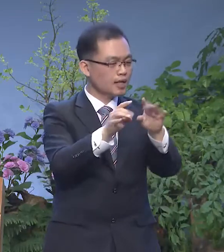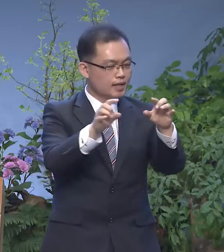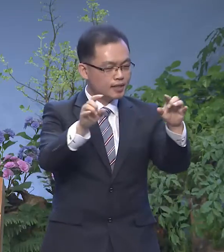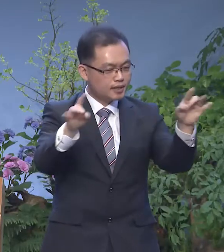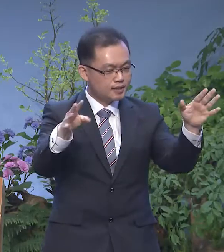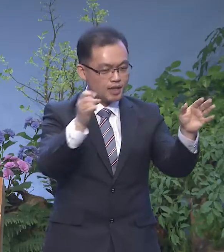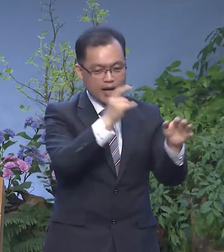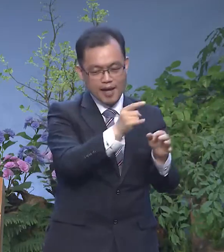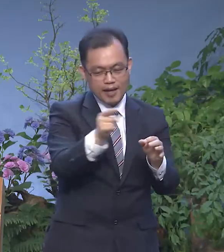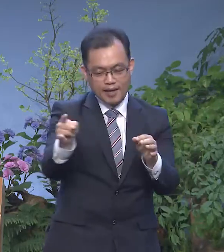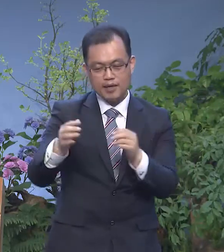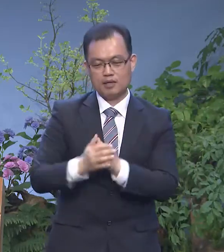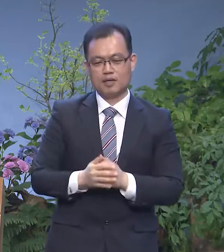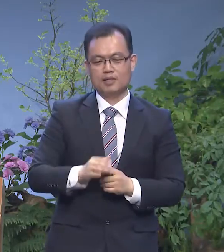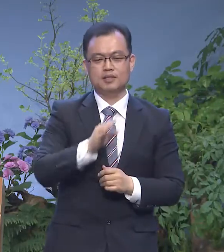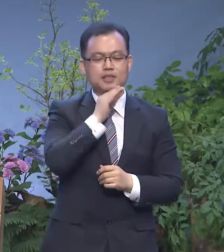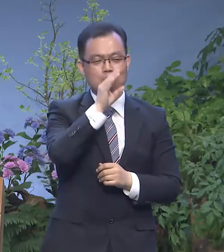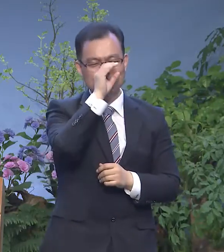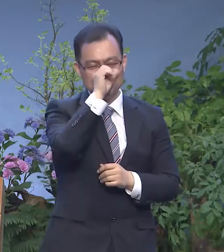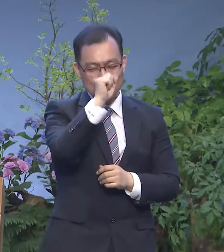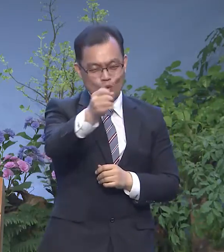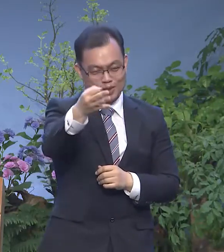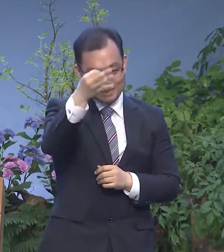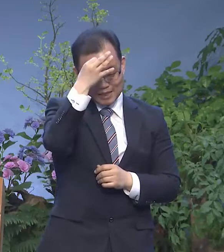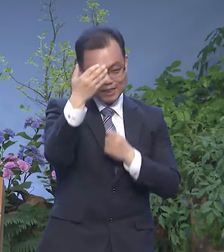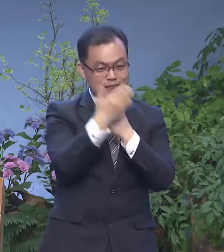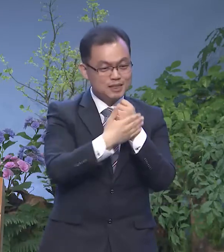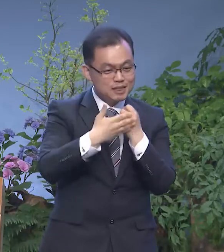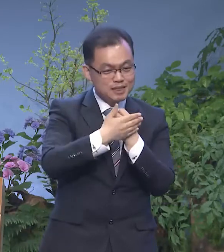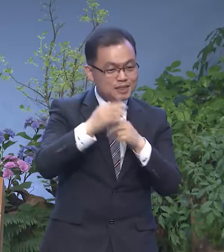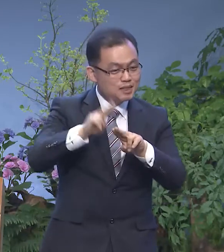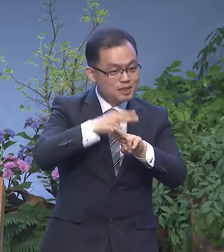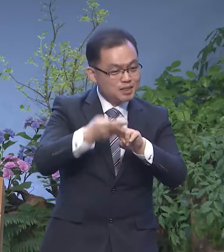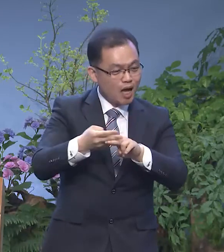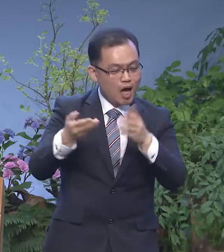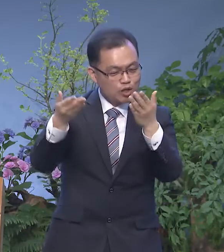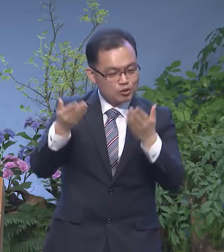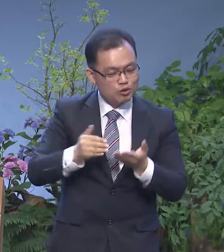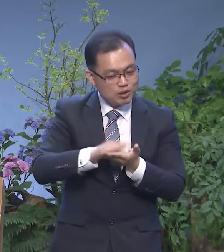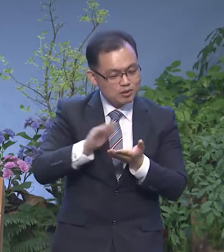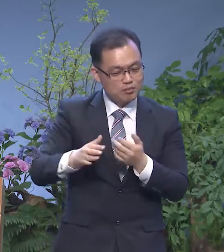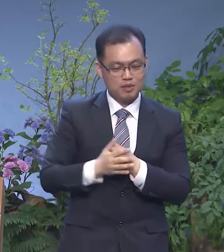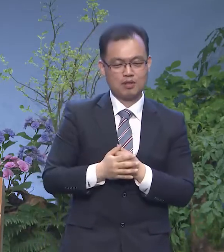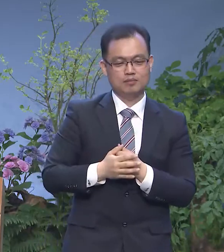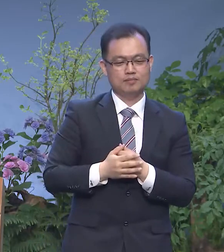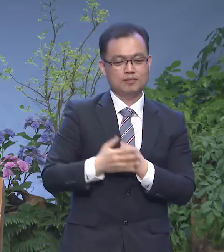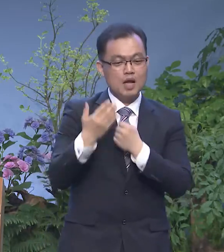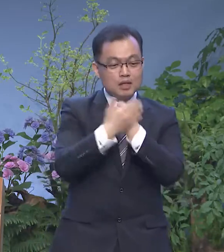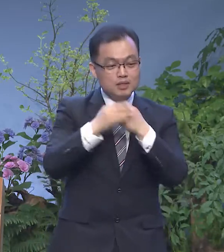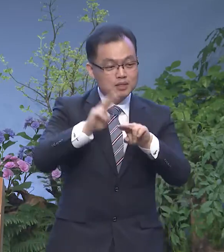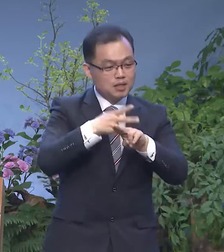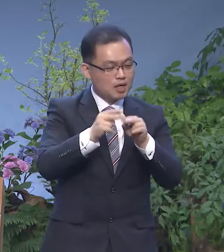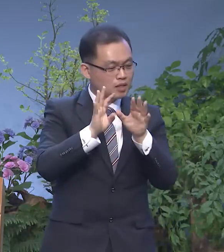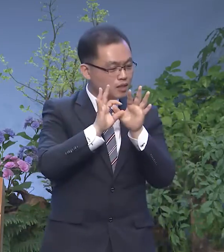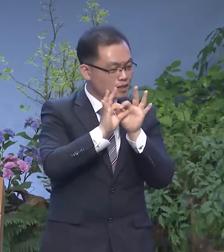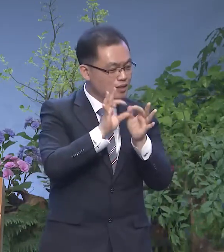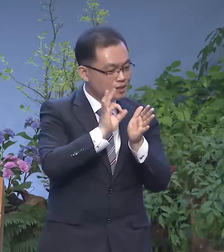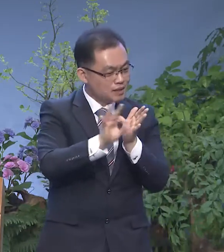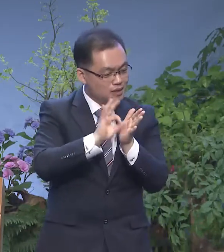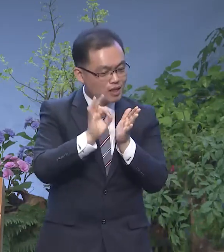정말 좋은 은사들을 주셨습니다 그 은사를 사용해서 하나님은 서로 협력하여서